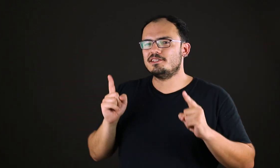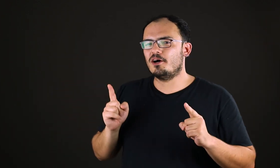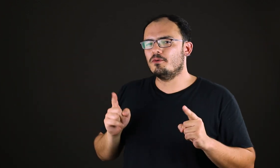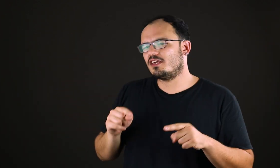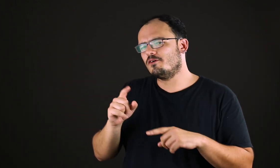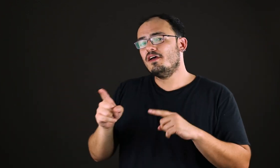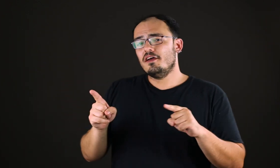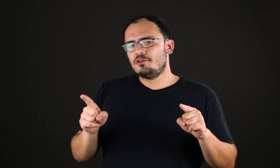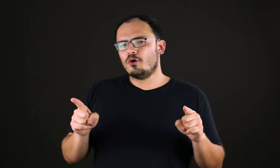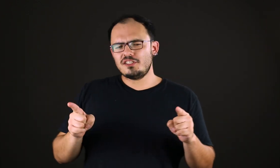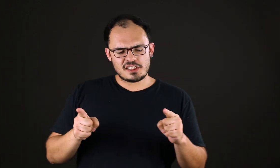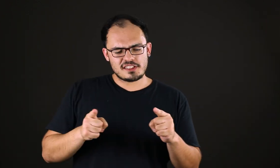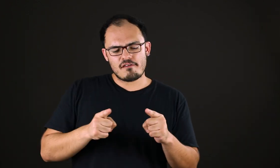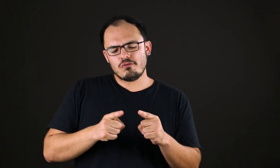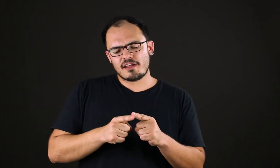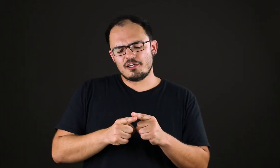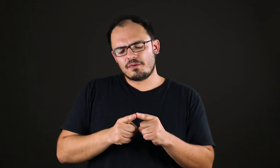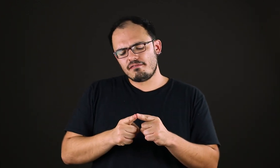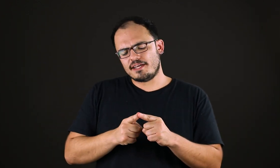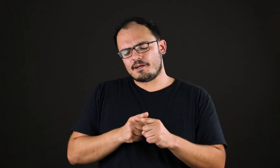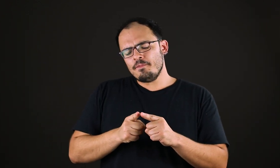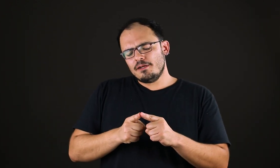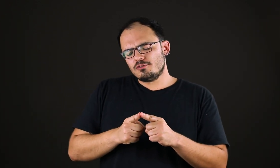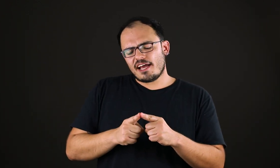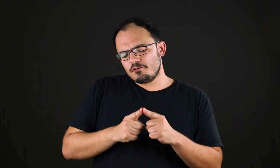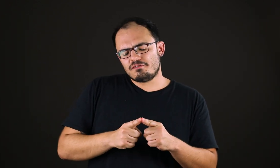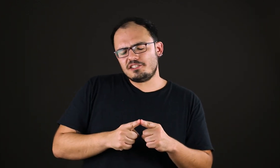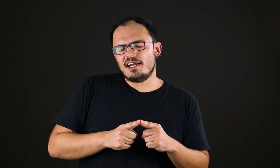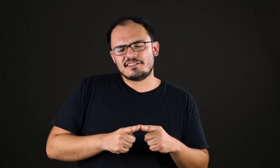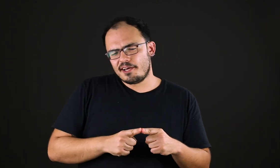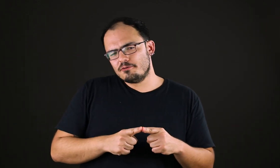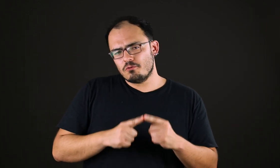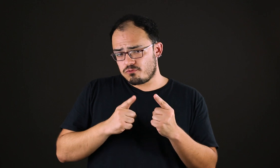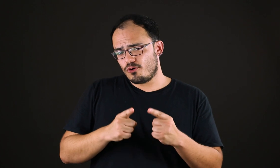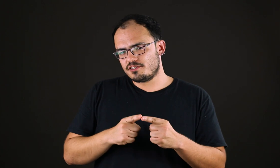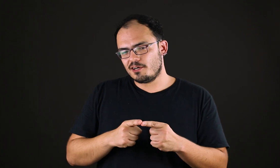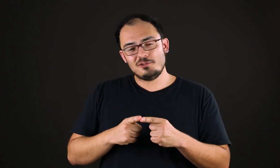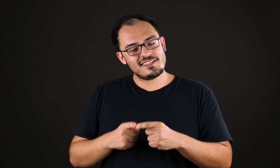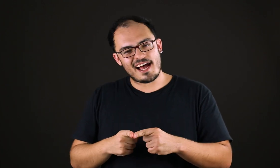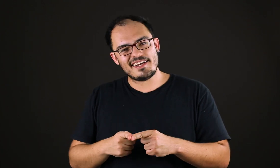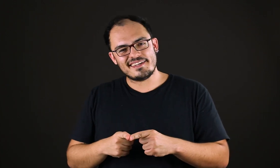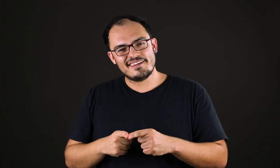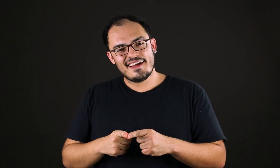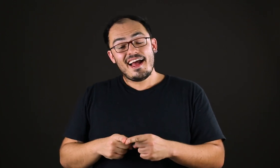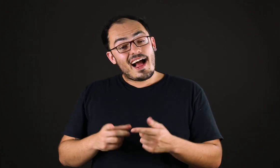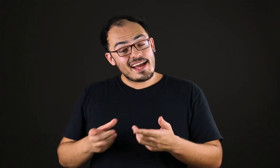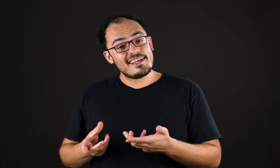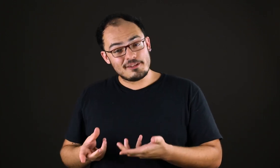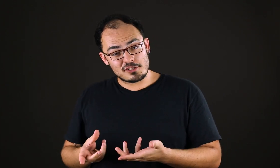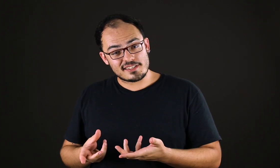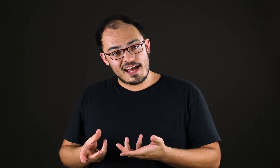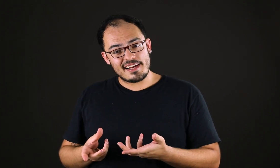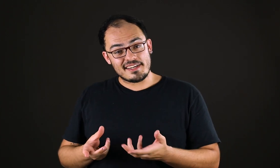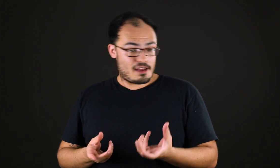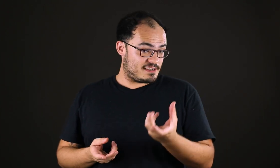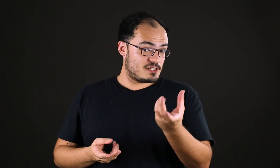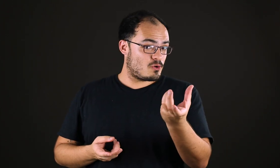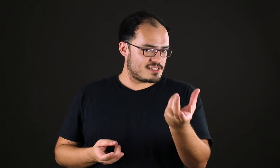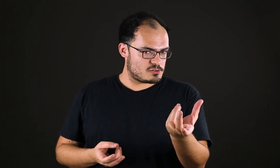pensar um pouquinho, que hoje a gente está voltando, porque veja, no século XX nasceu com força o design. A ideia do design é fazer coisas